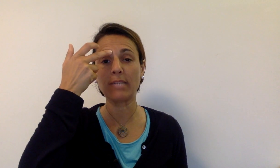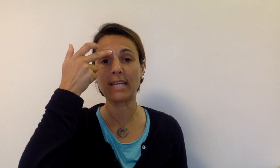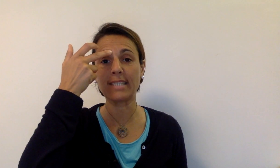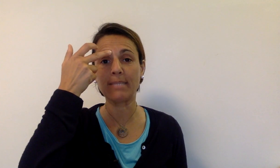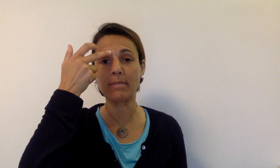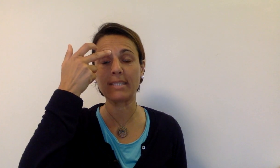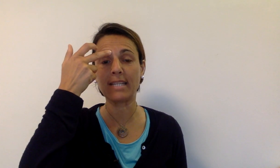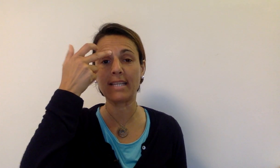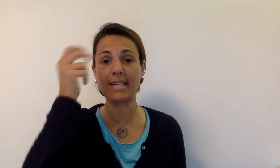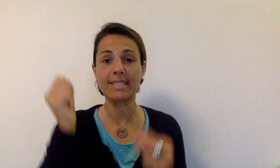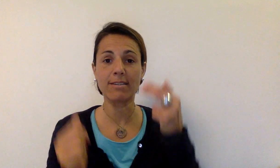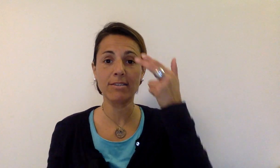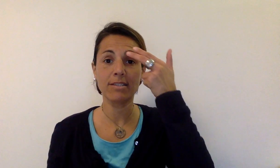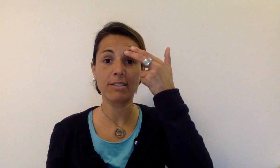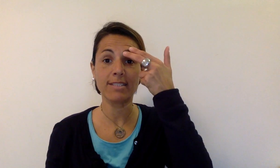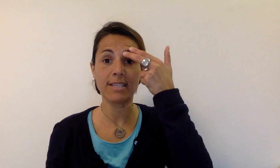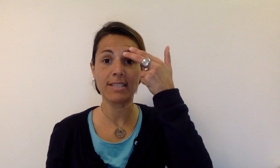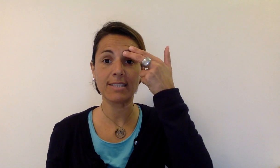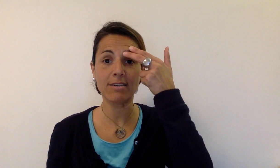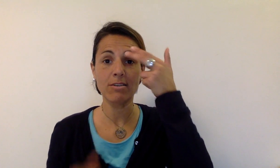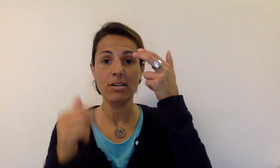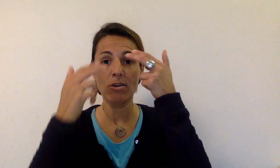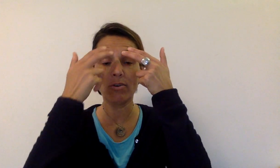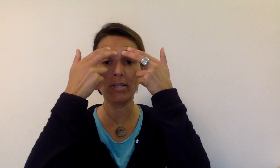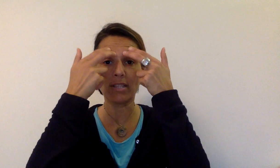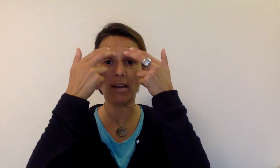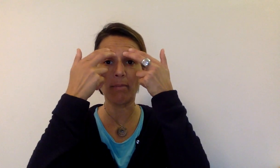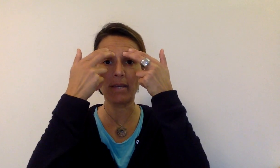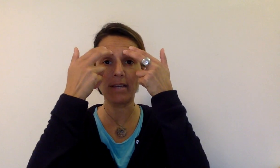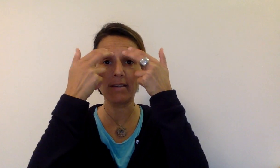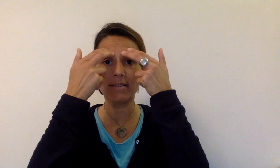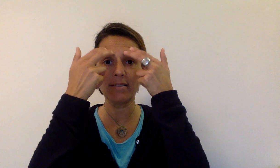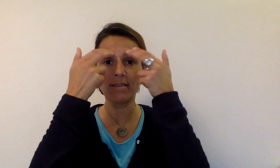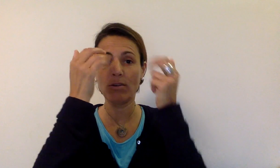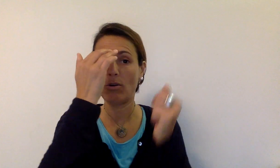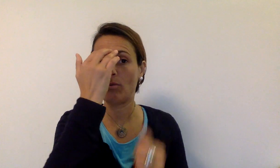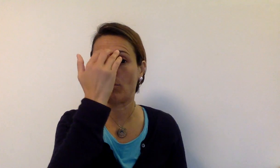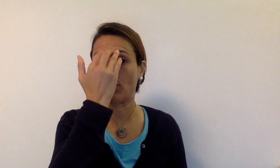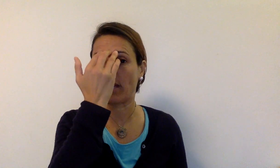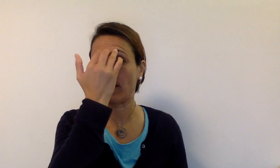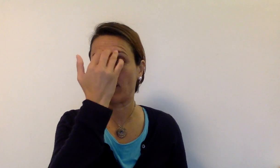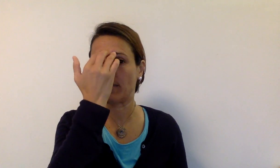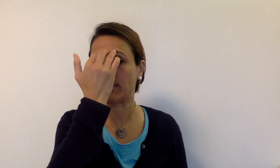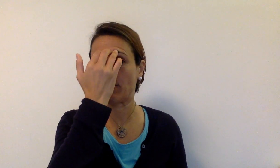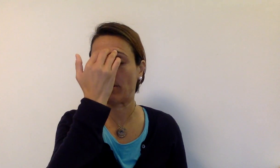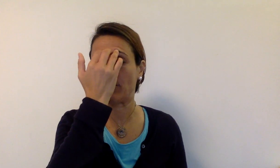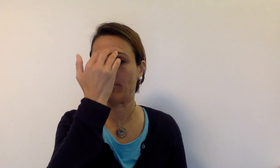usare sempre sia il destro che il sinistro o entrambi oppure in questo modo